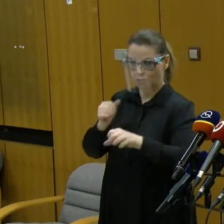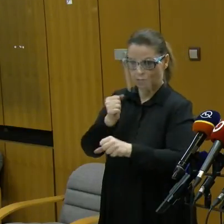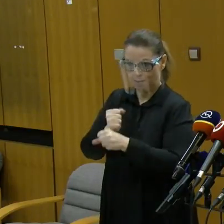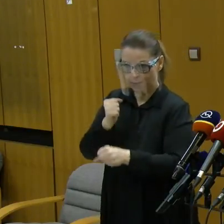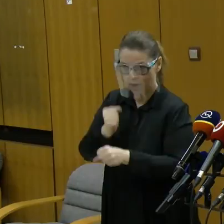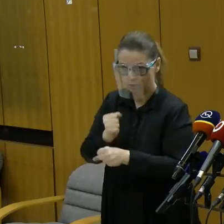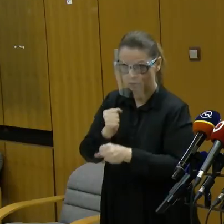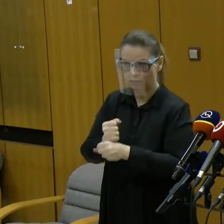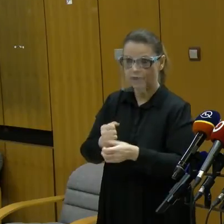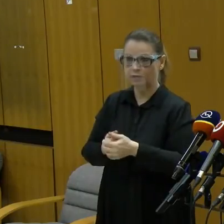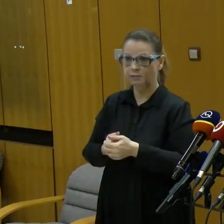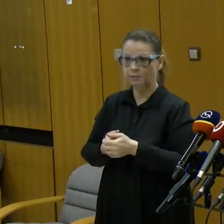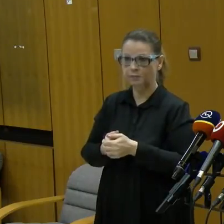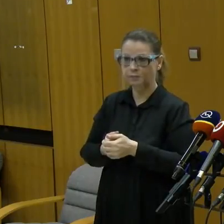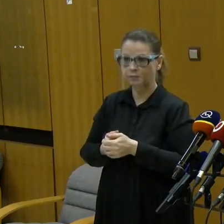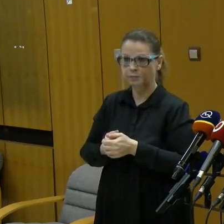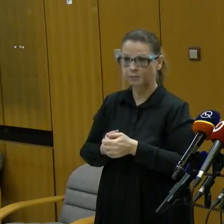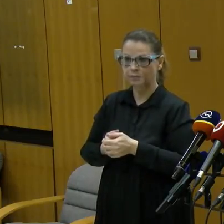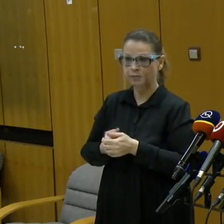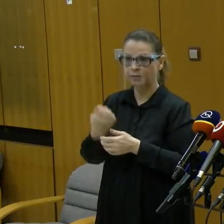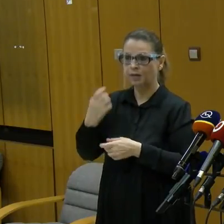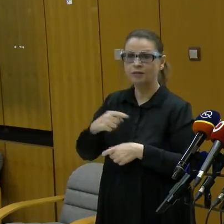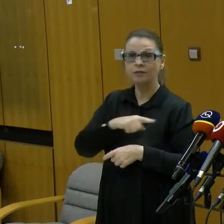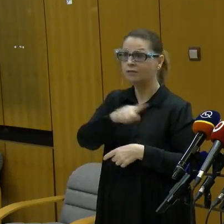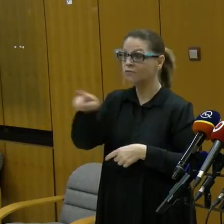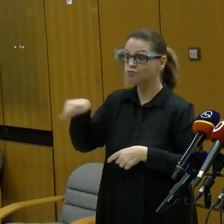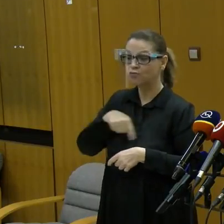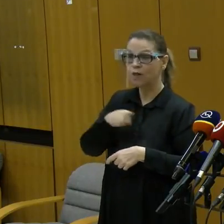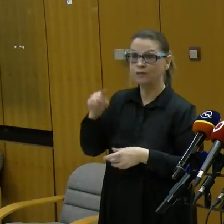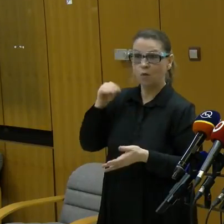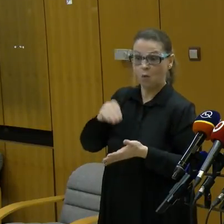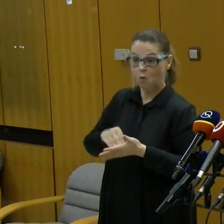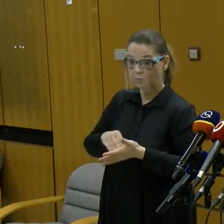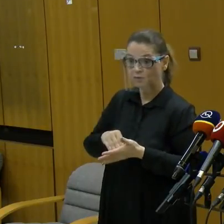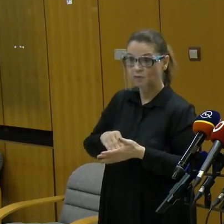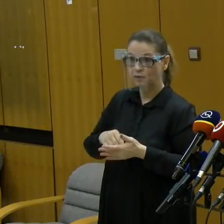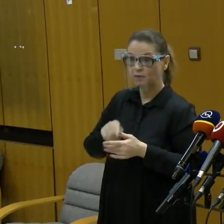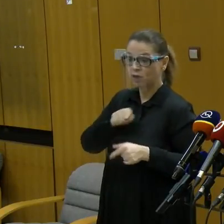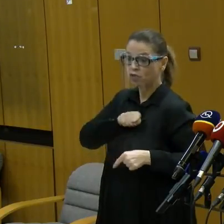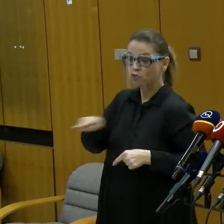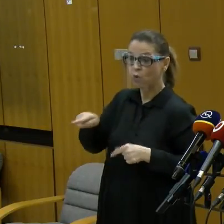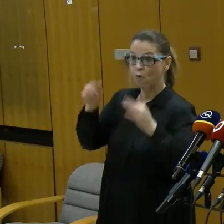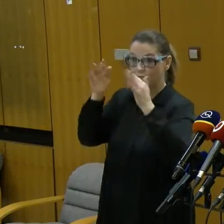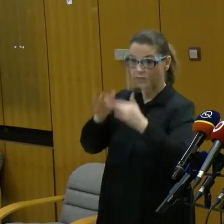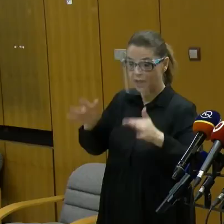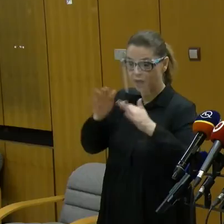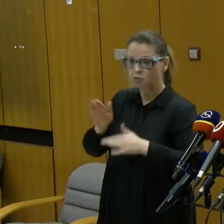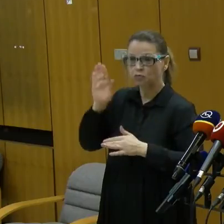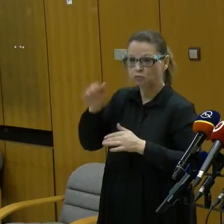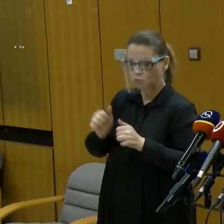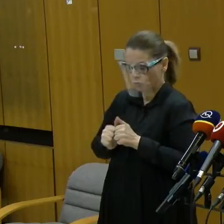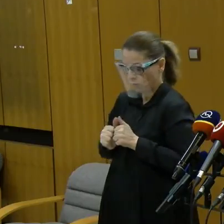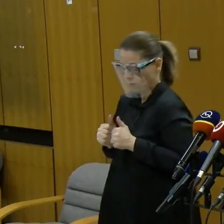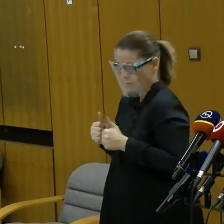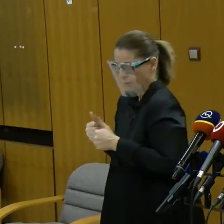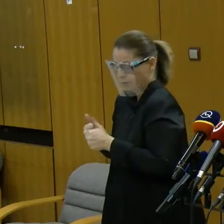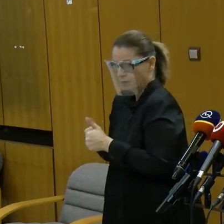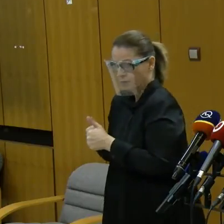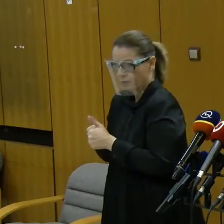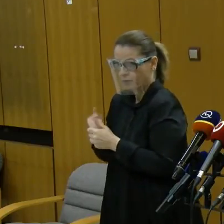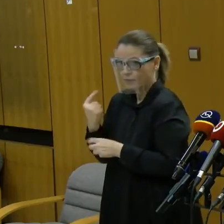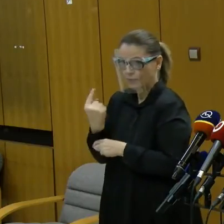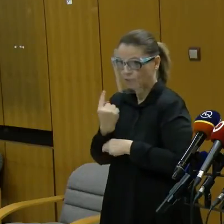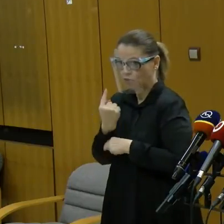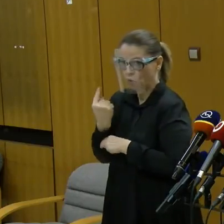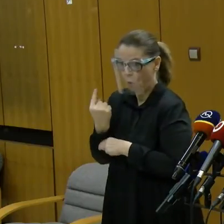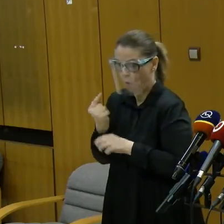budú občania do tých Vianoc, čo najviac izolovaní a naozaj realizovať len tie sociálne kontakty, ktoré nevyhnutne